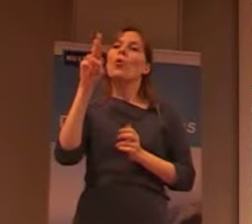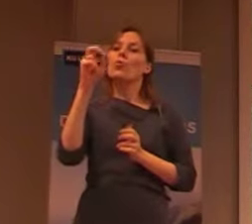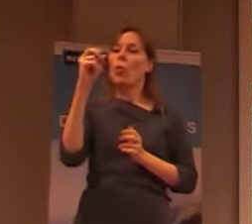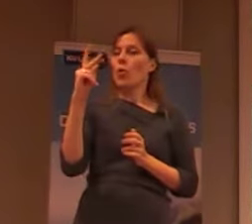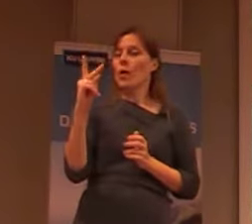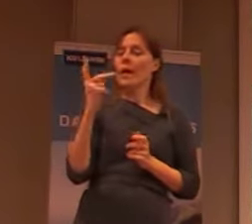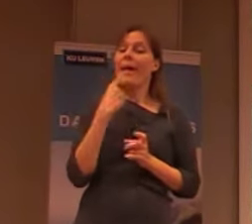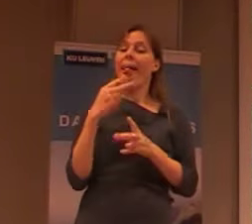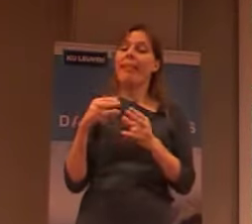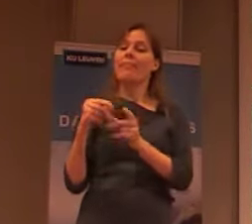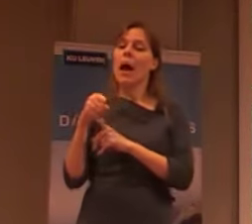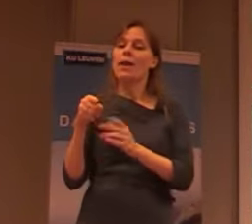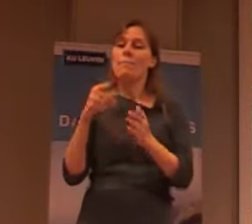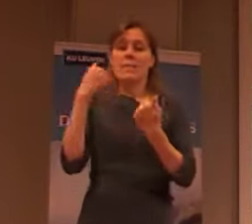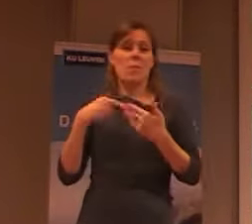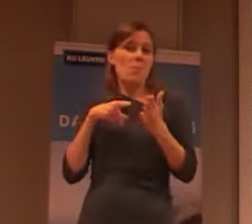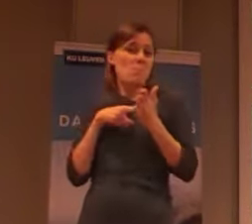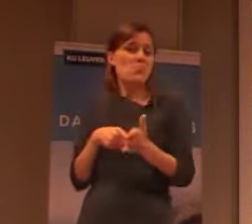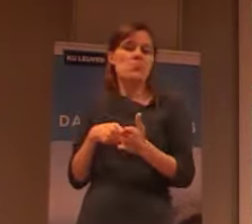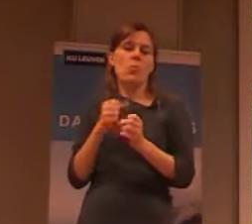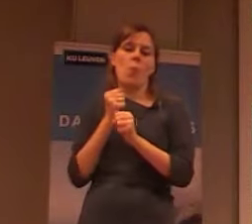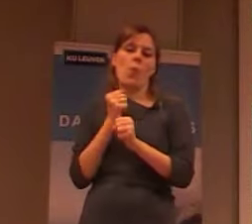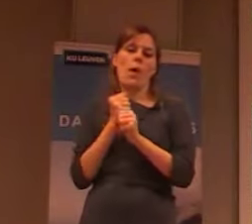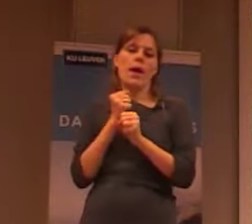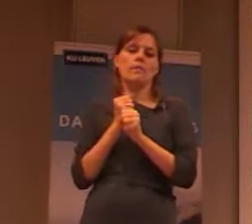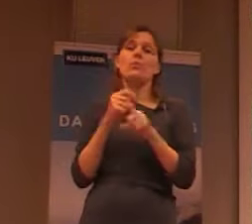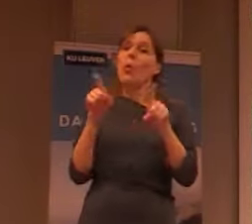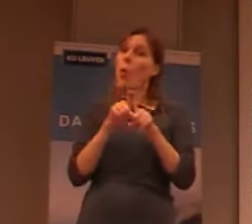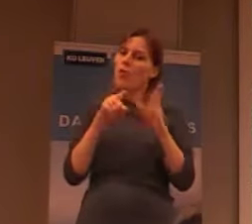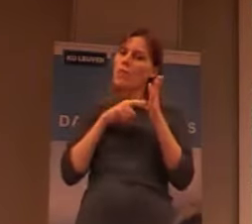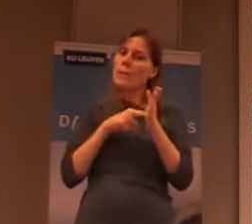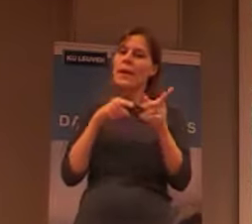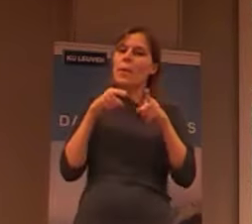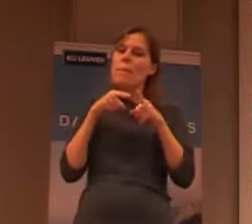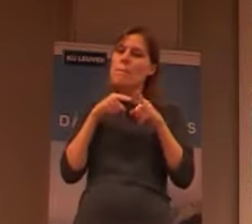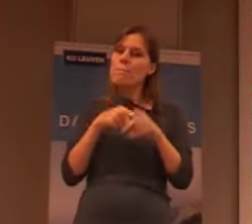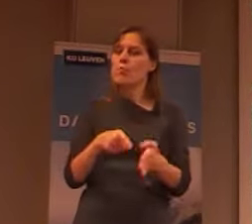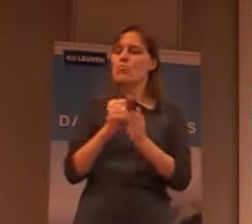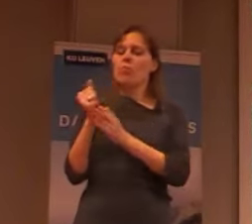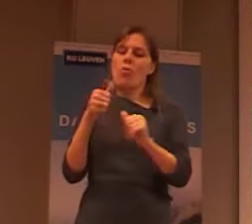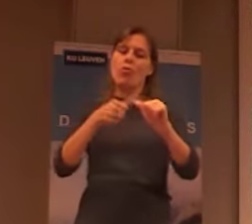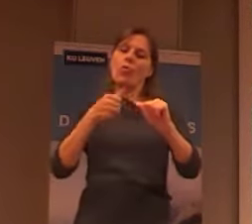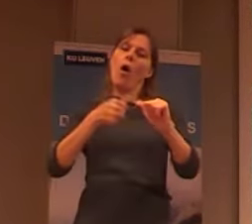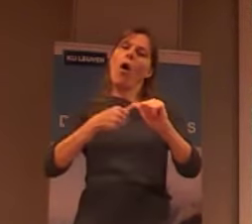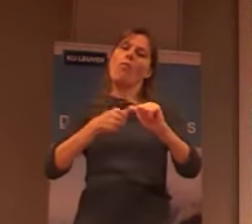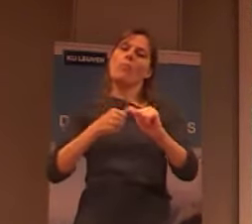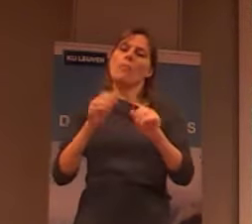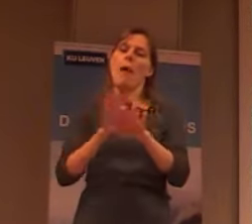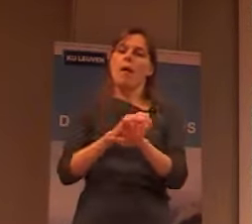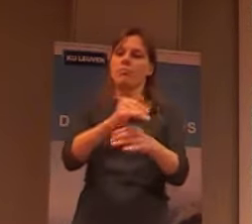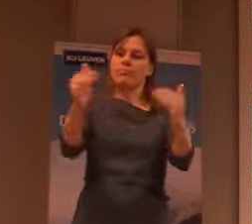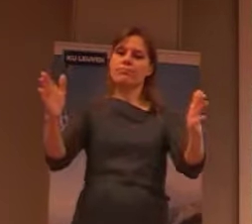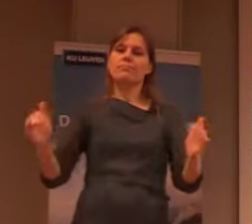Ze zijn onder andere ook verplicht geworden om een tuin aan te leggen. Het was eigenlijk een tuin die bedoeld was voor de